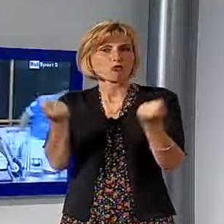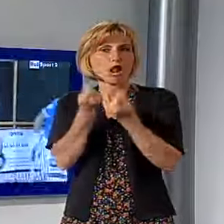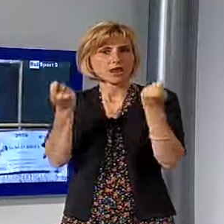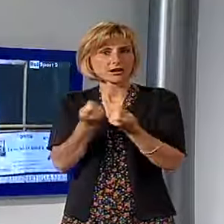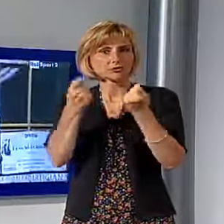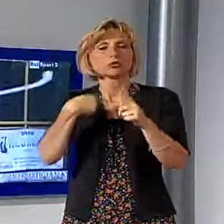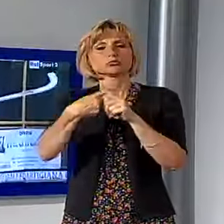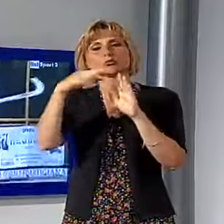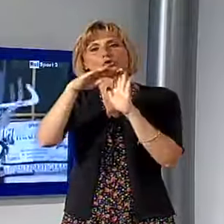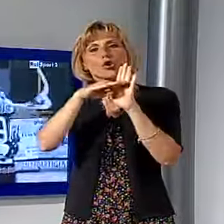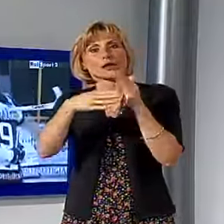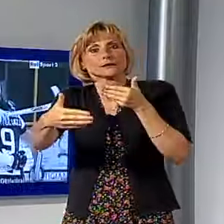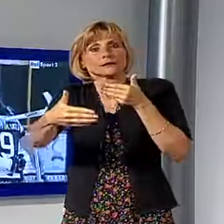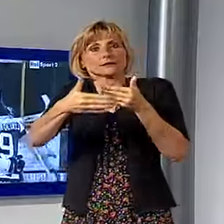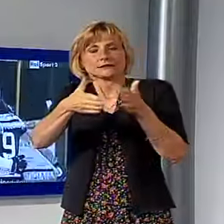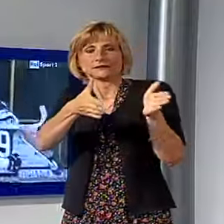per la stagione alle porte.